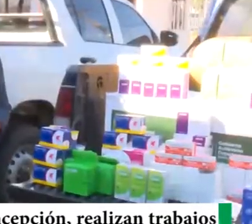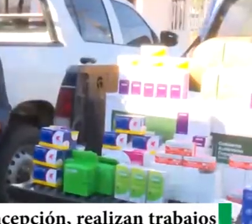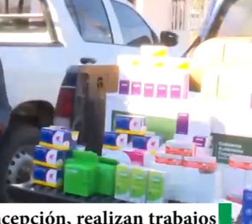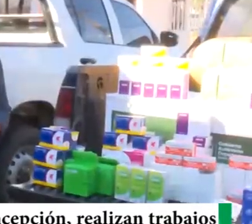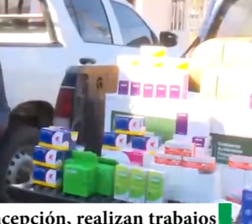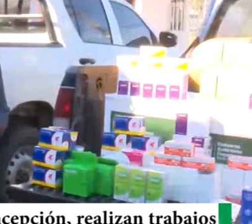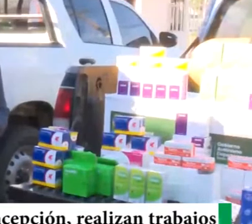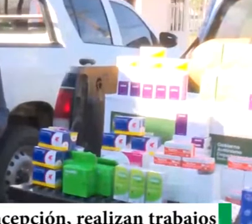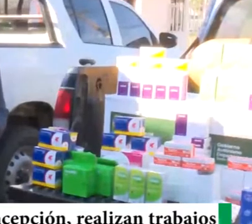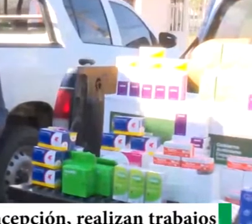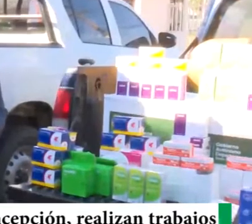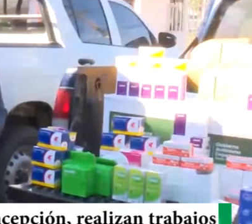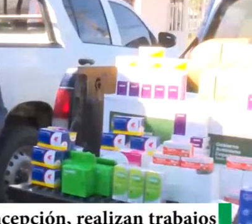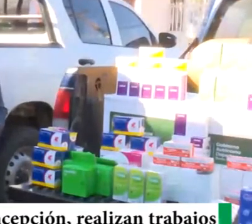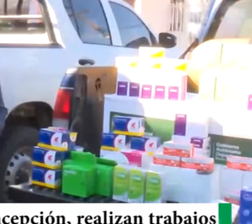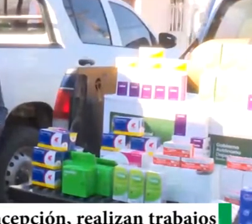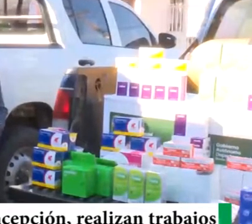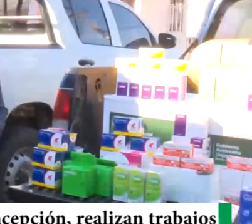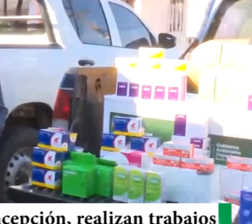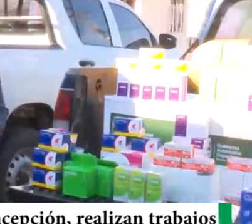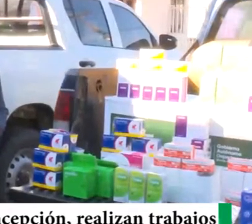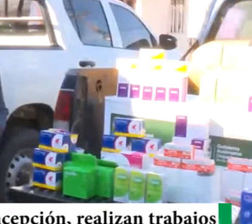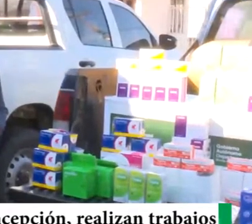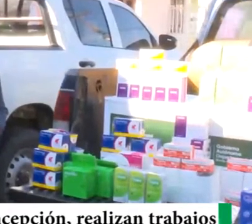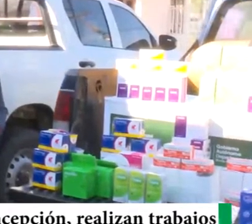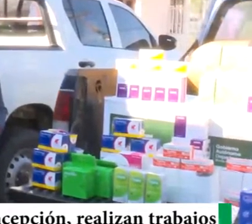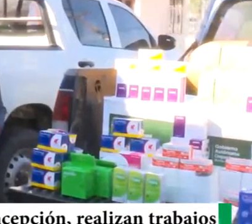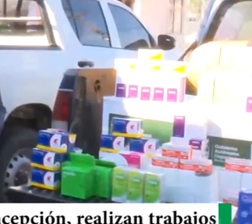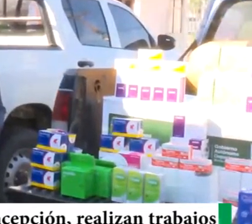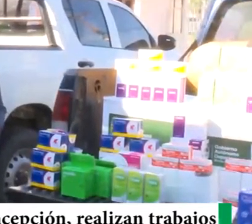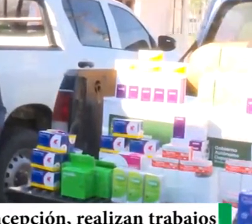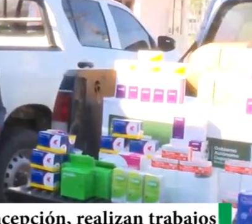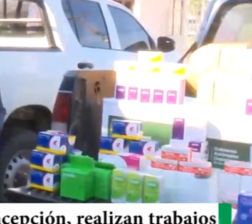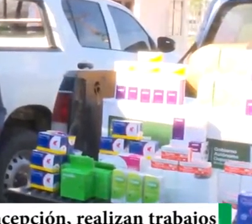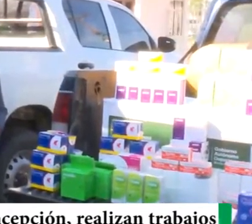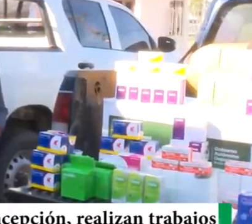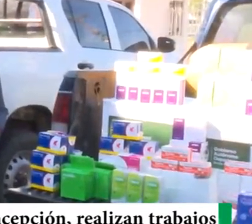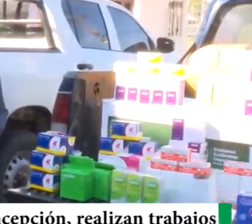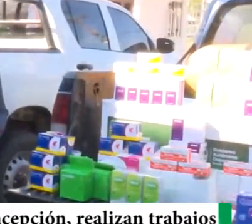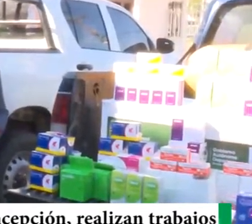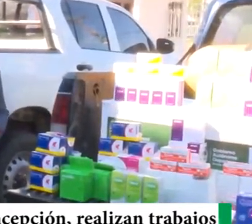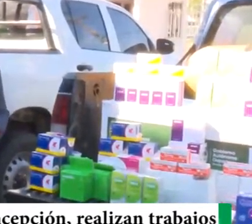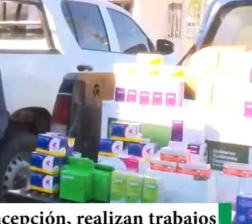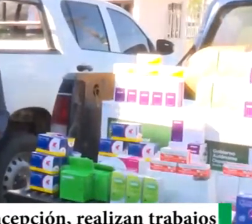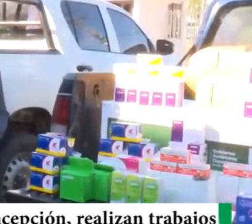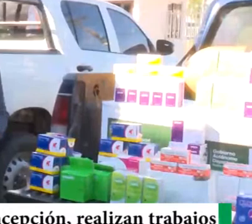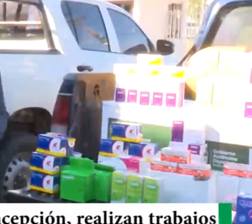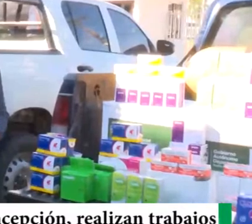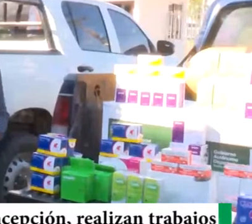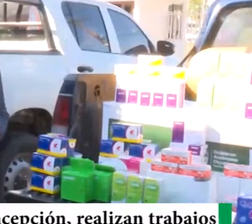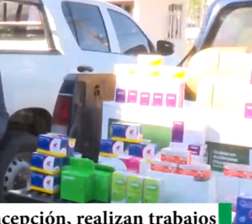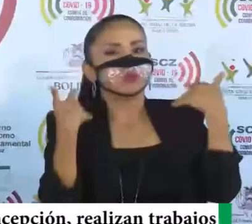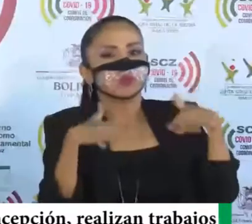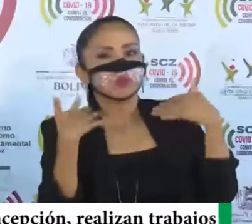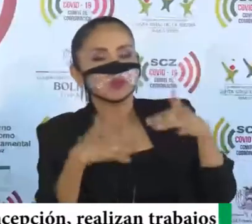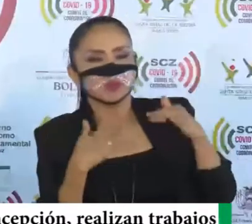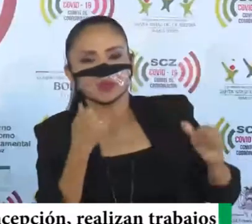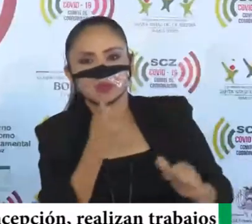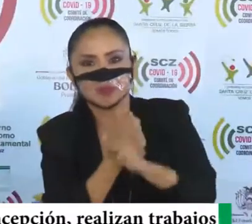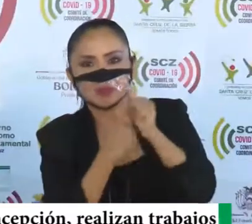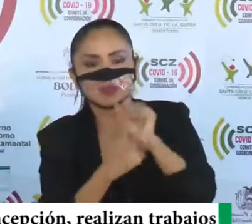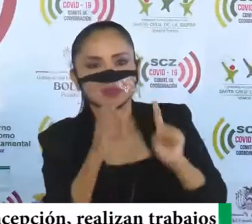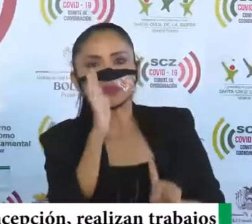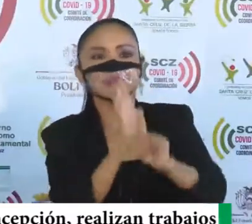ser atendida, necesita, estos son los municipios que están, de acuerdo a los reportes del día de ayer, con alto índice de contagios